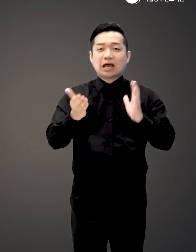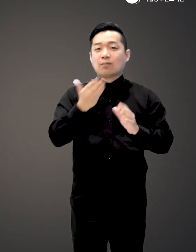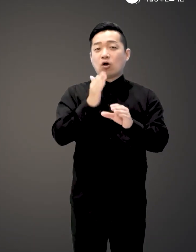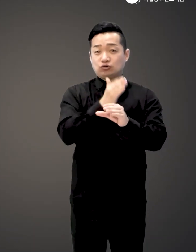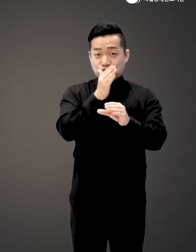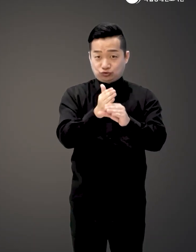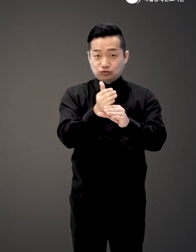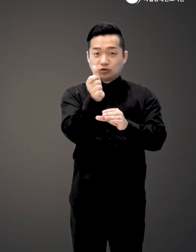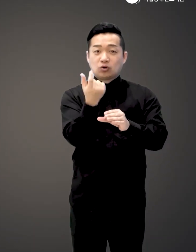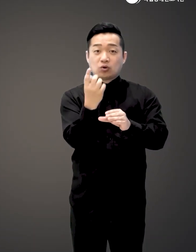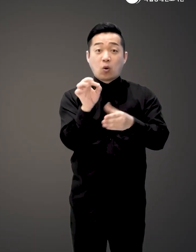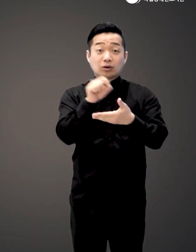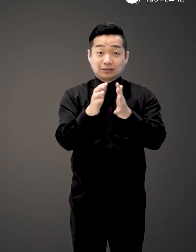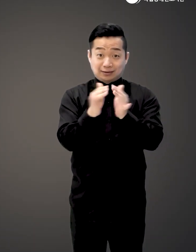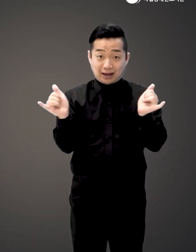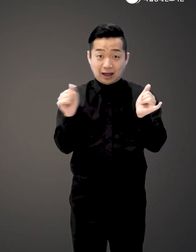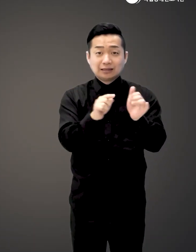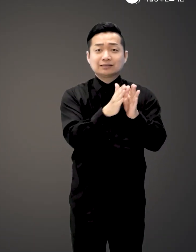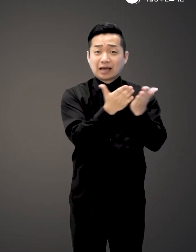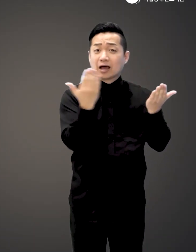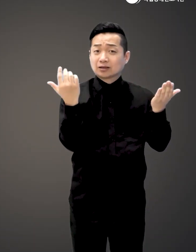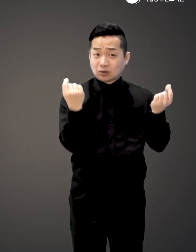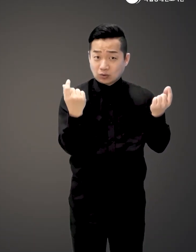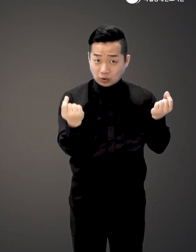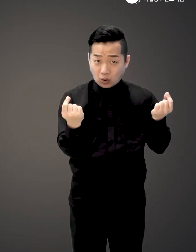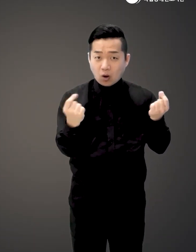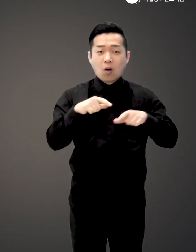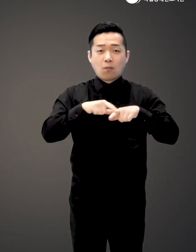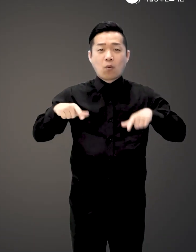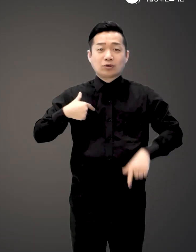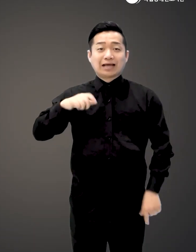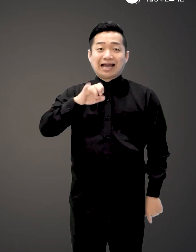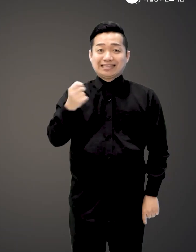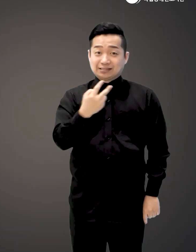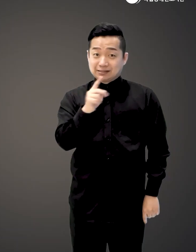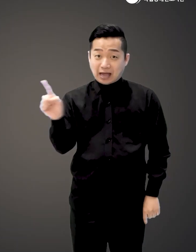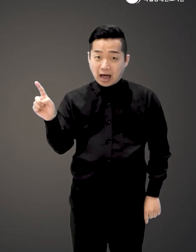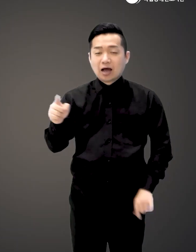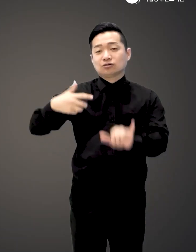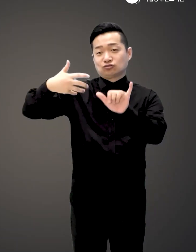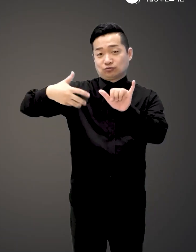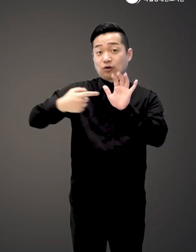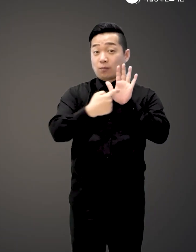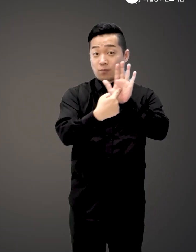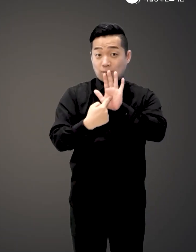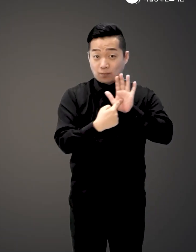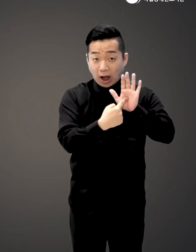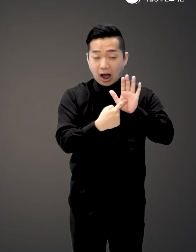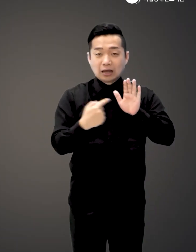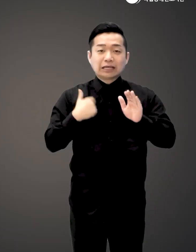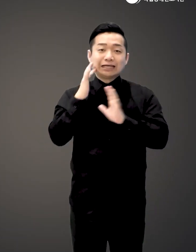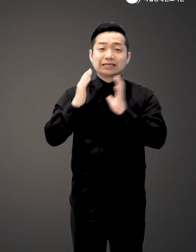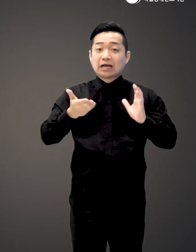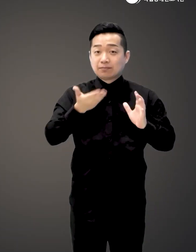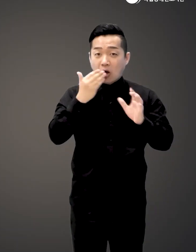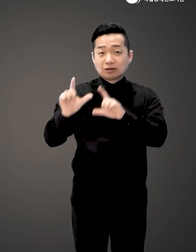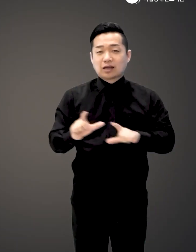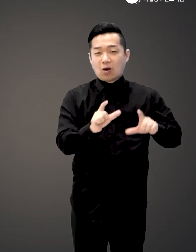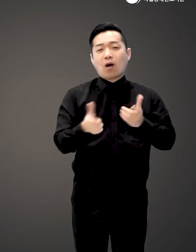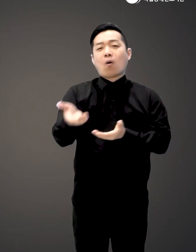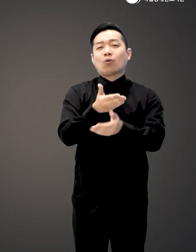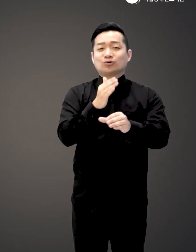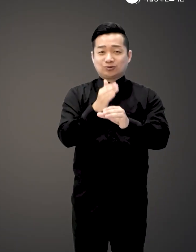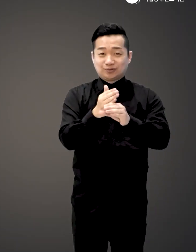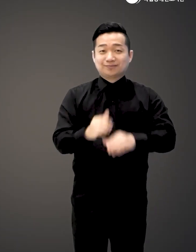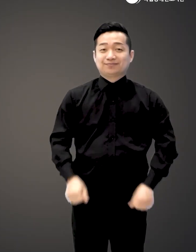홍승권 작가 그는 이 책은 물론 평소 인스타그램이나 유튜브 채널을 통해 꾸준히 본인의 채식 라이프를